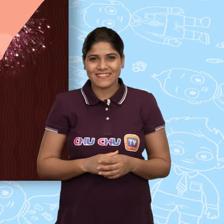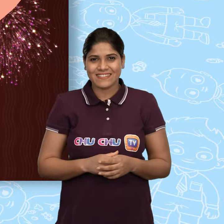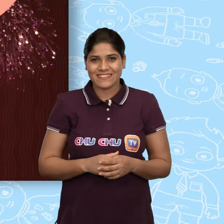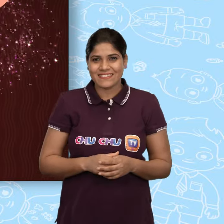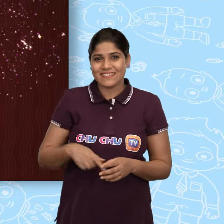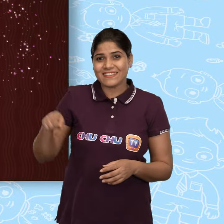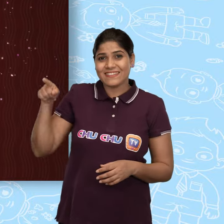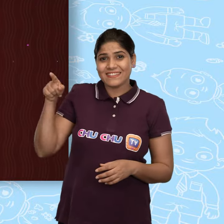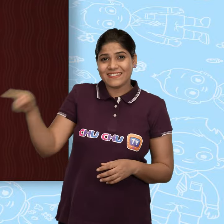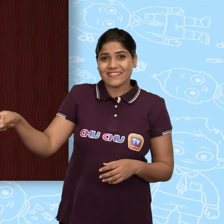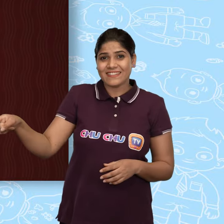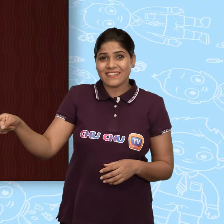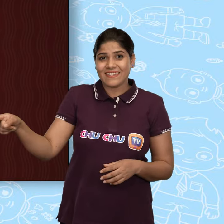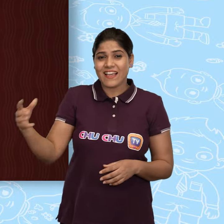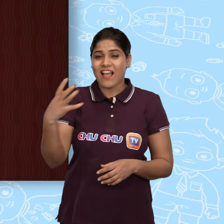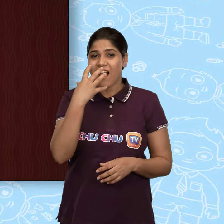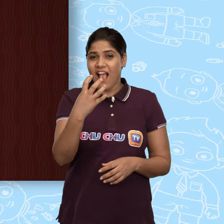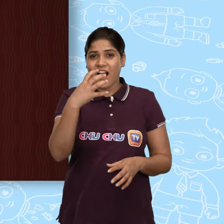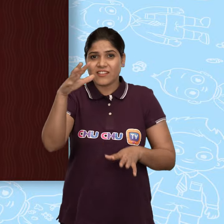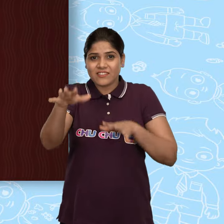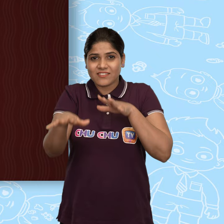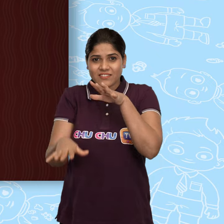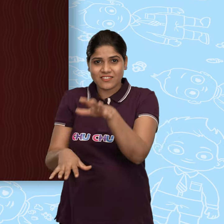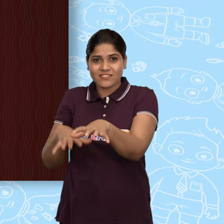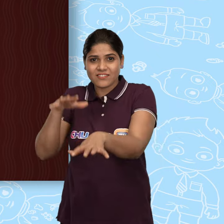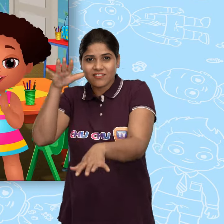ये है एक भेड़्या ये